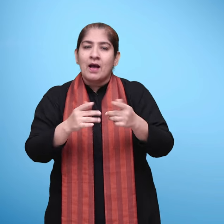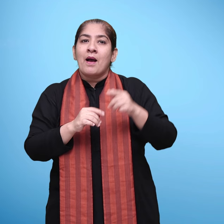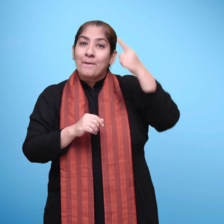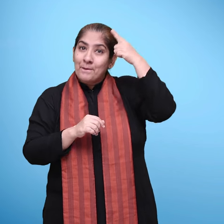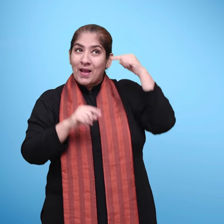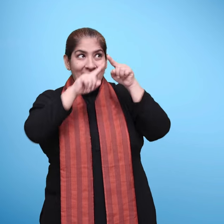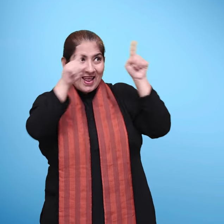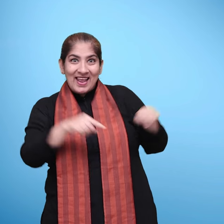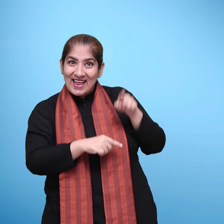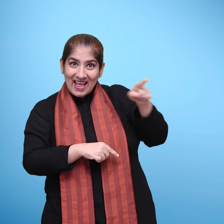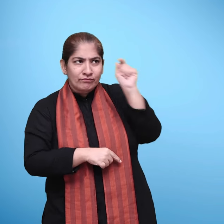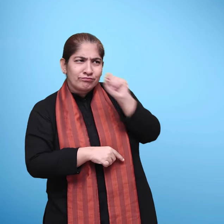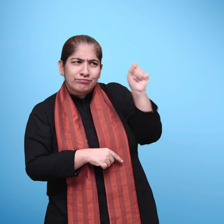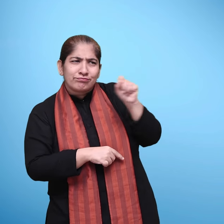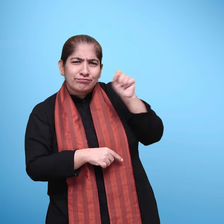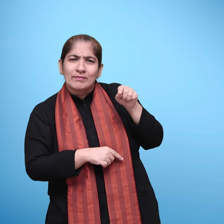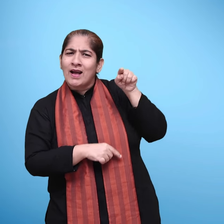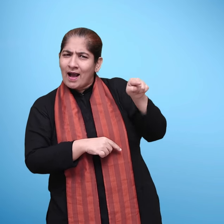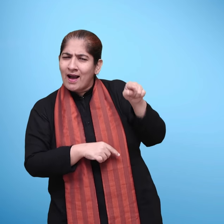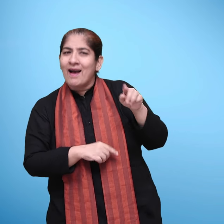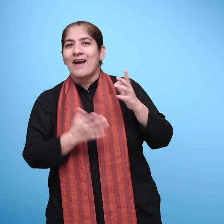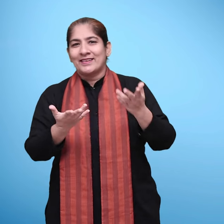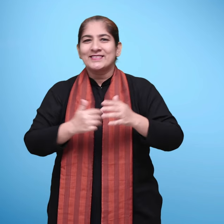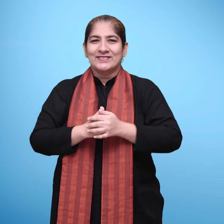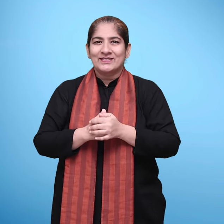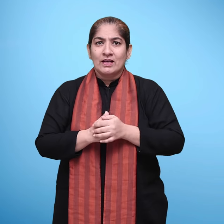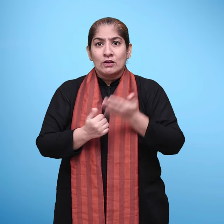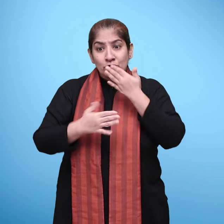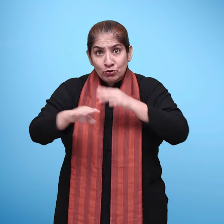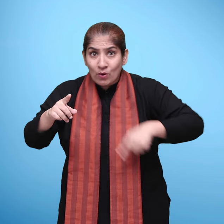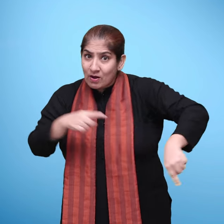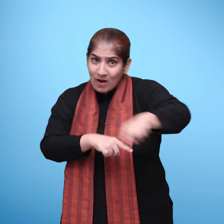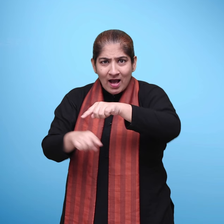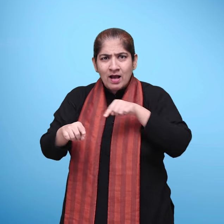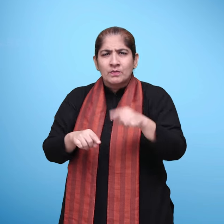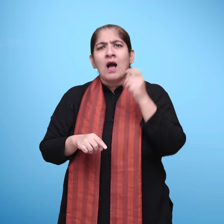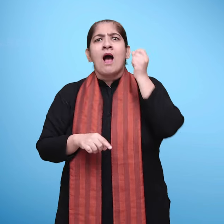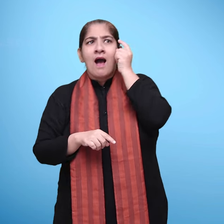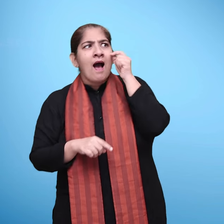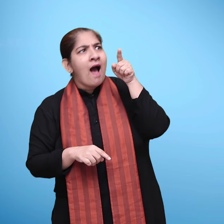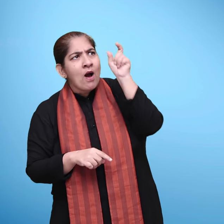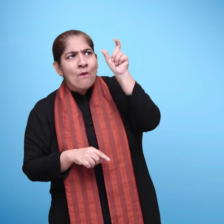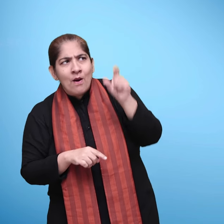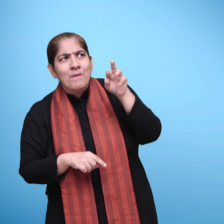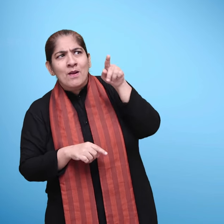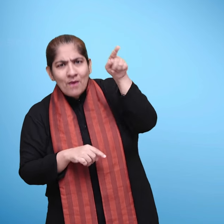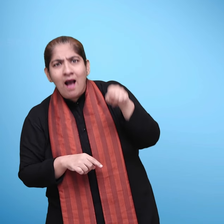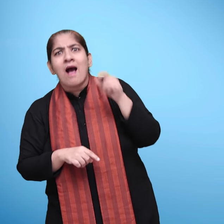में बार बार आ रहे हैं उन तीन से चार शब्दों को आप बोड पर धीरे धीरे लिखें बच्चों से अनुमान